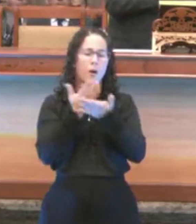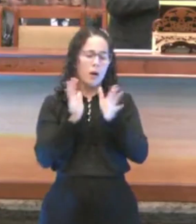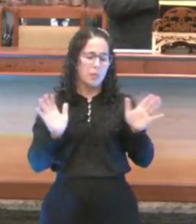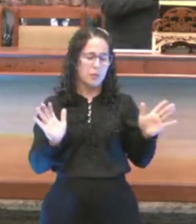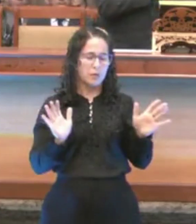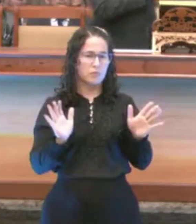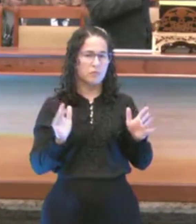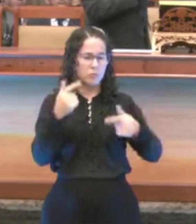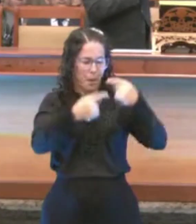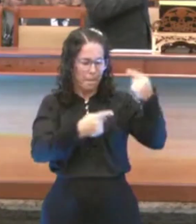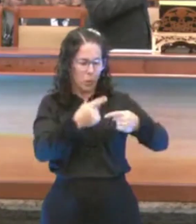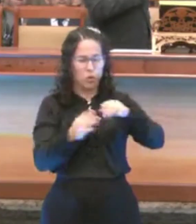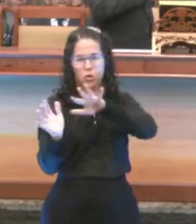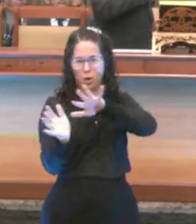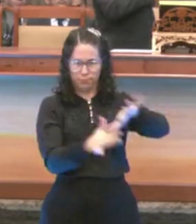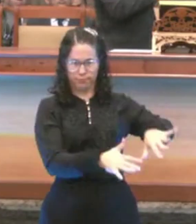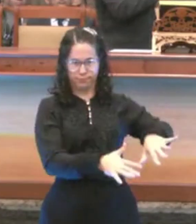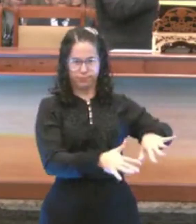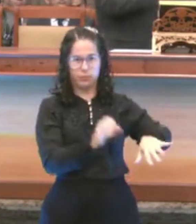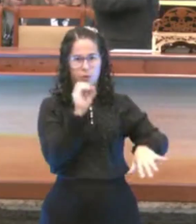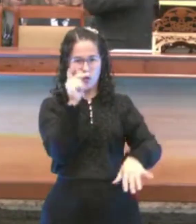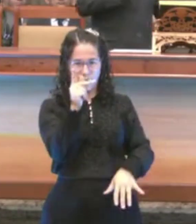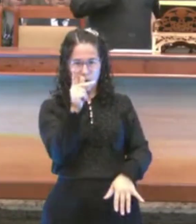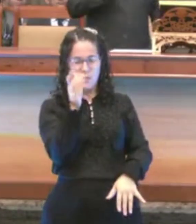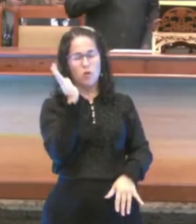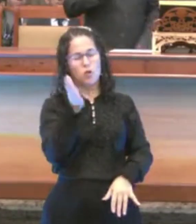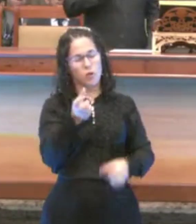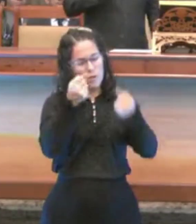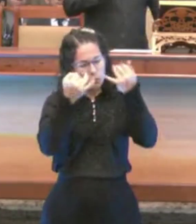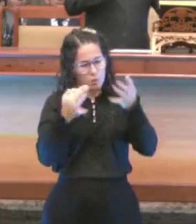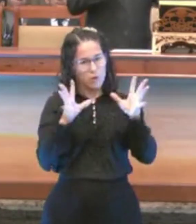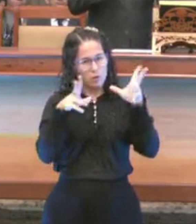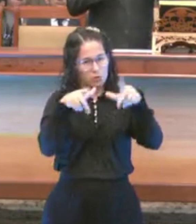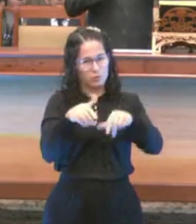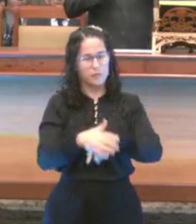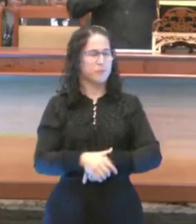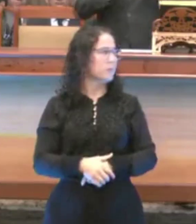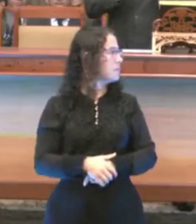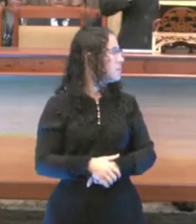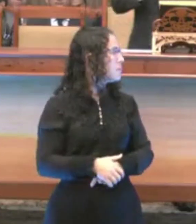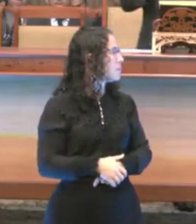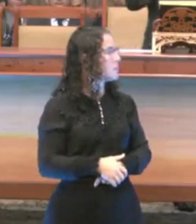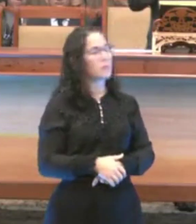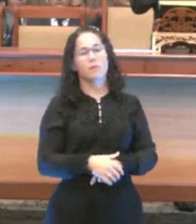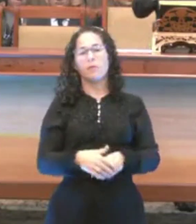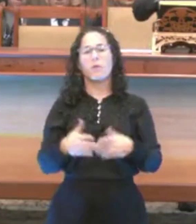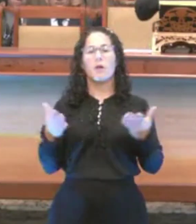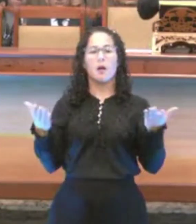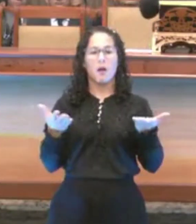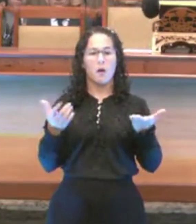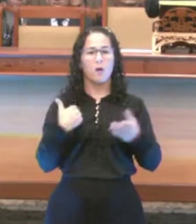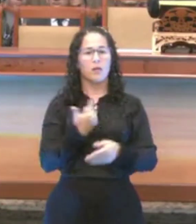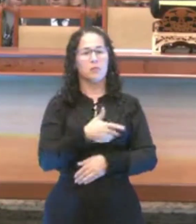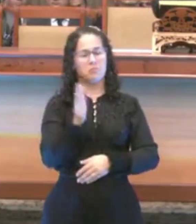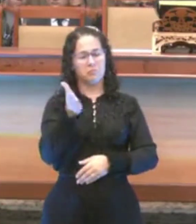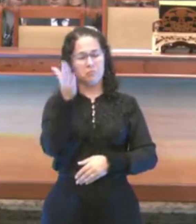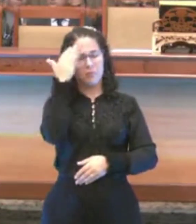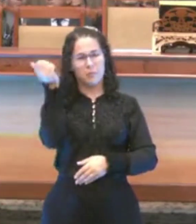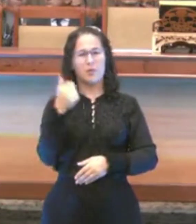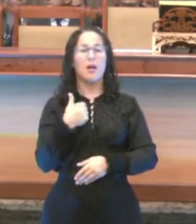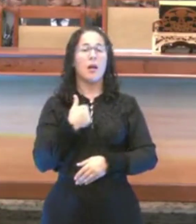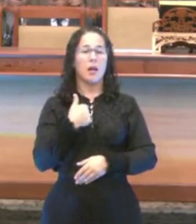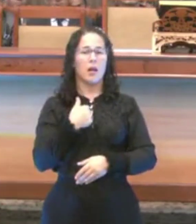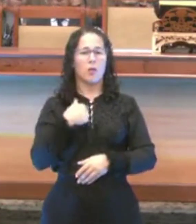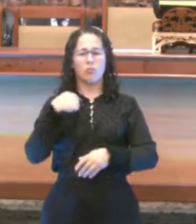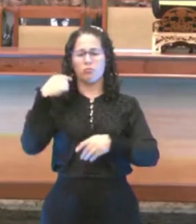de política lá, já acabei. Isso aí é o que eu tinha para dizer para vocês. Então pronto. Aí eu sei, mas isso aqui eu discuto particularmente, eu